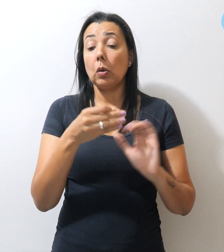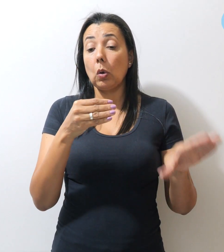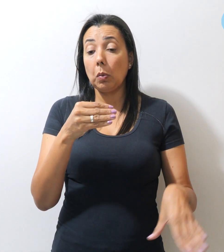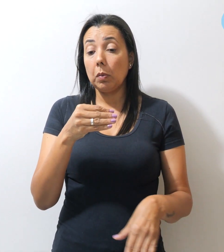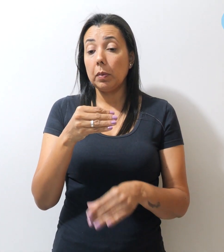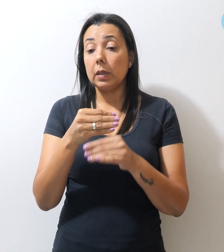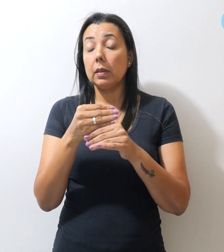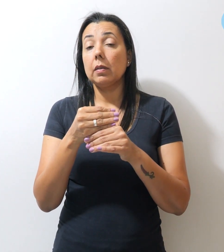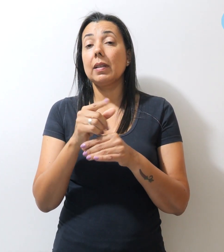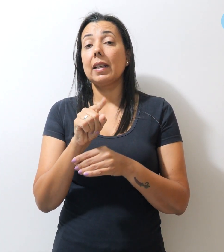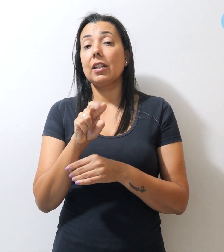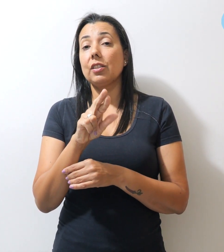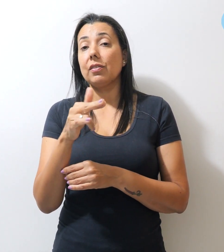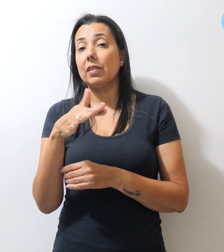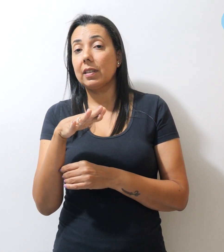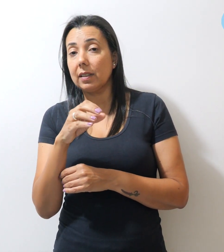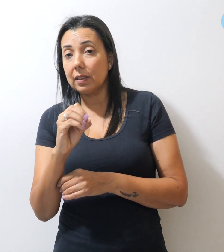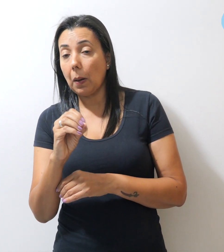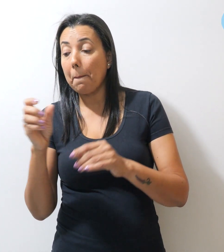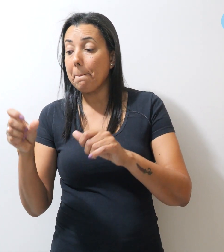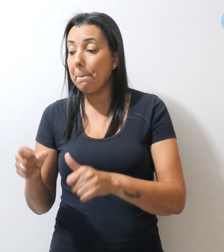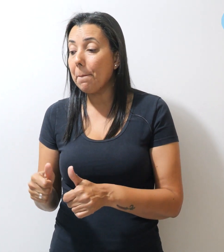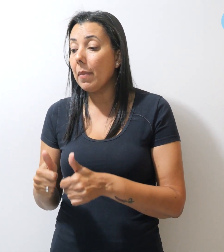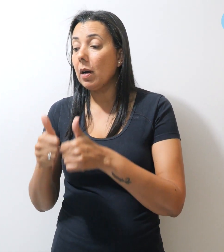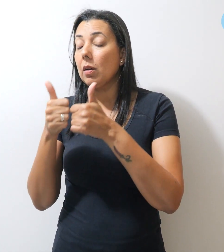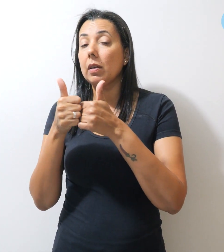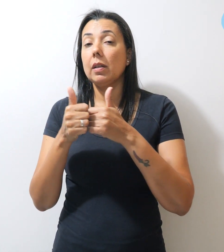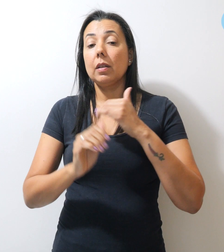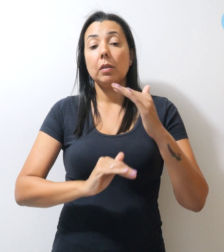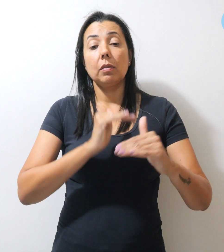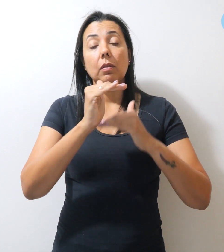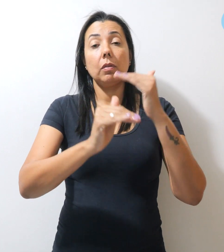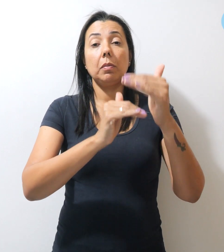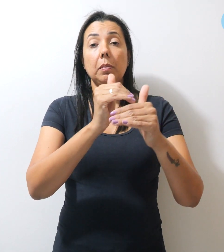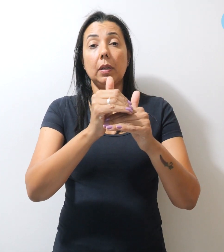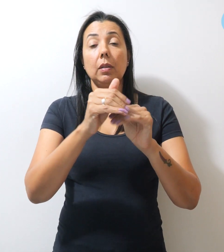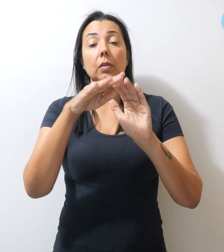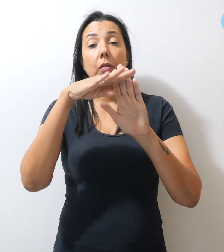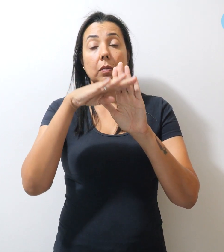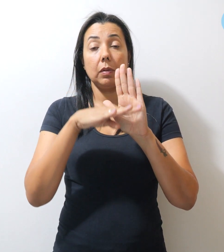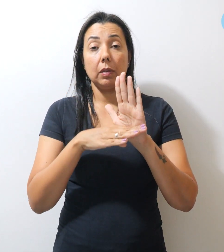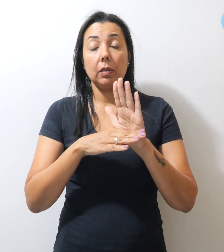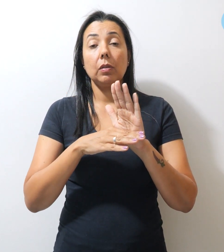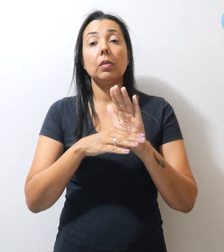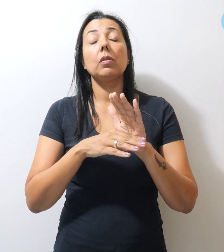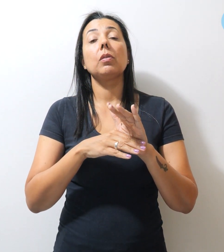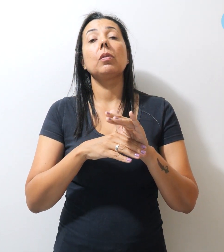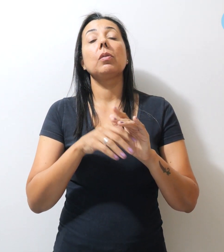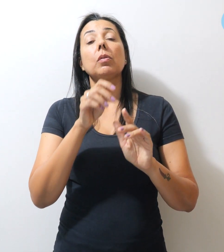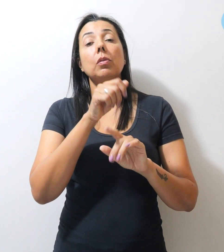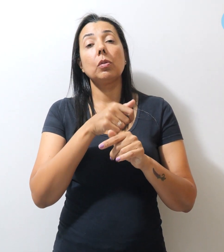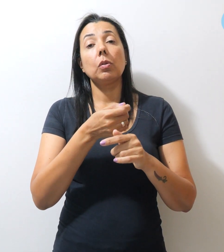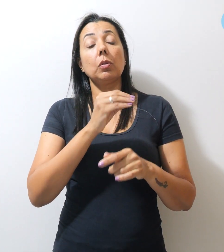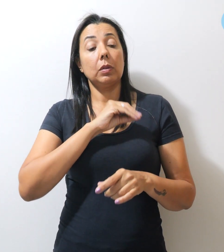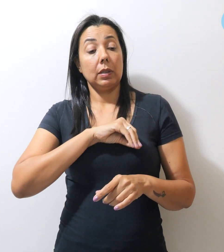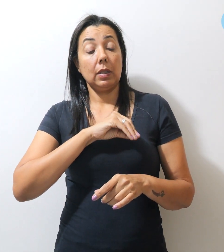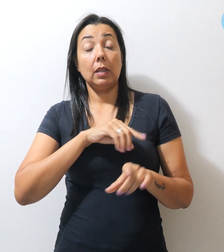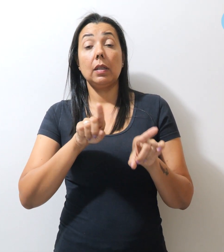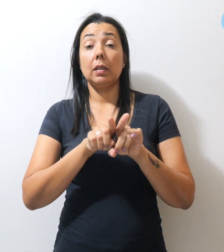gratificações, melhorias na progressão da tabela salarial e melhorias na estruturação do